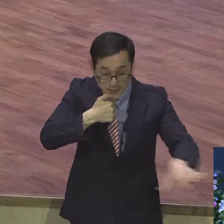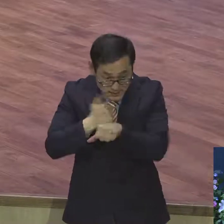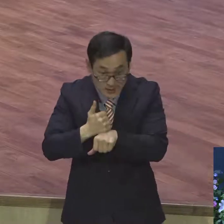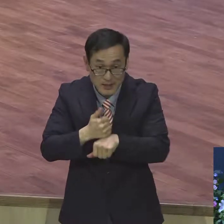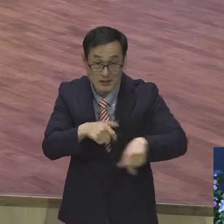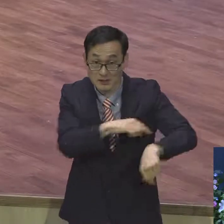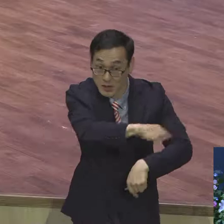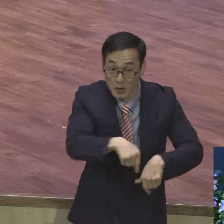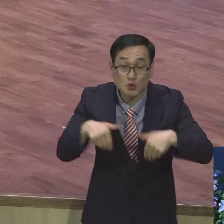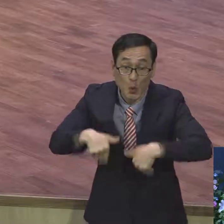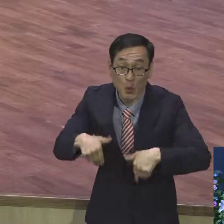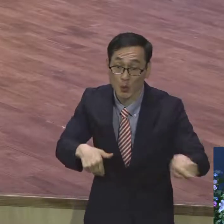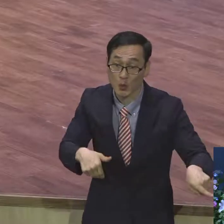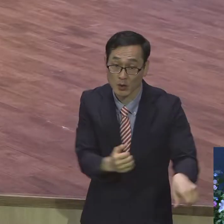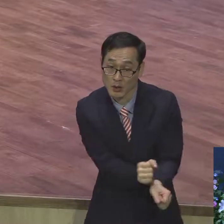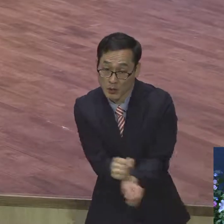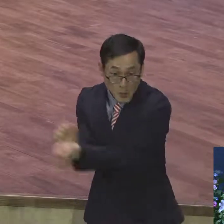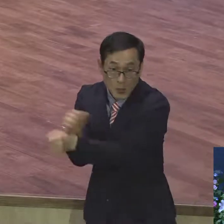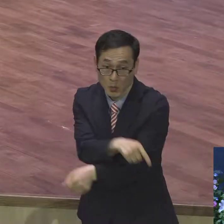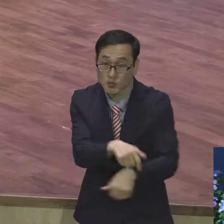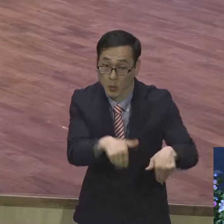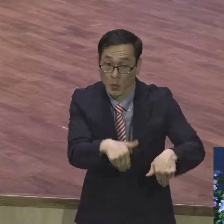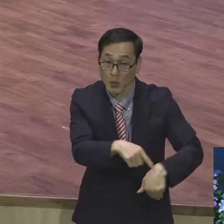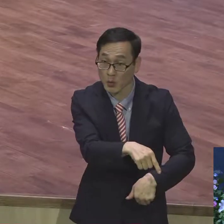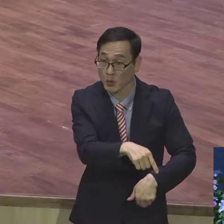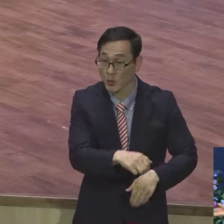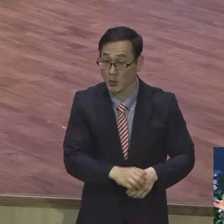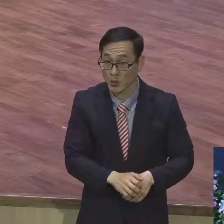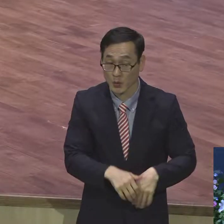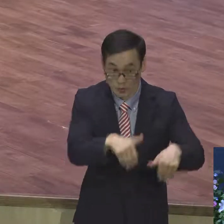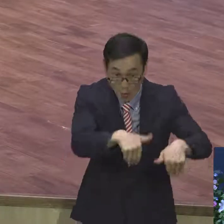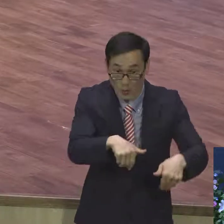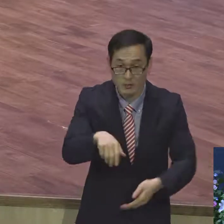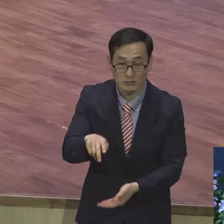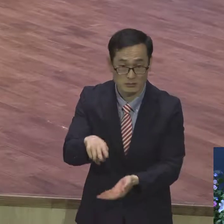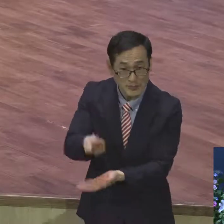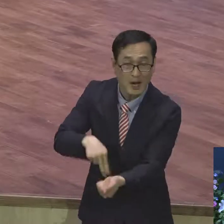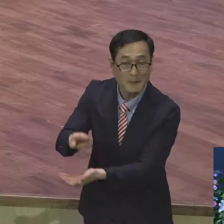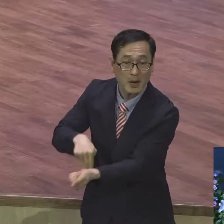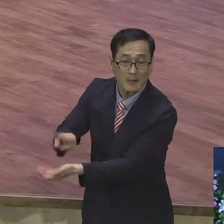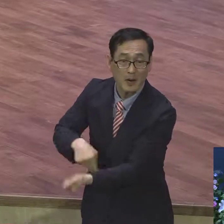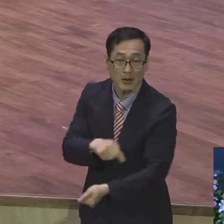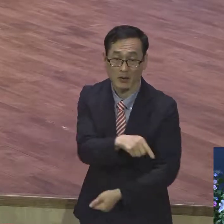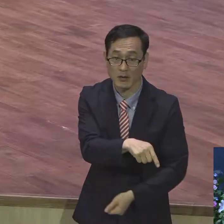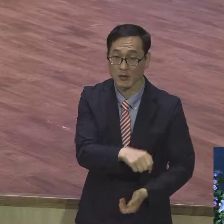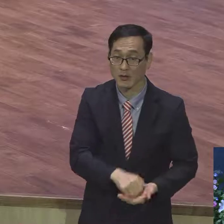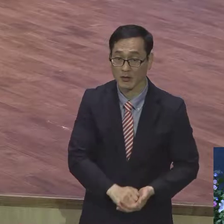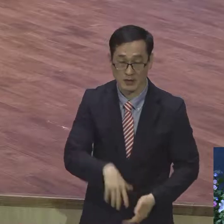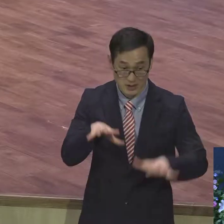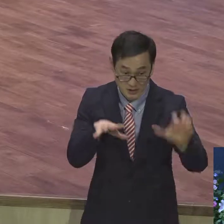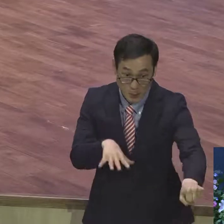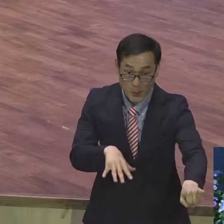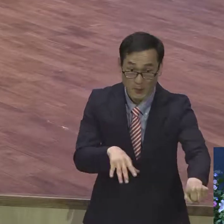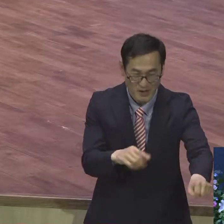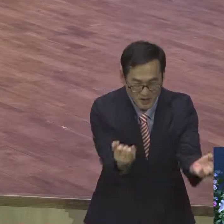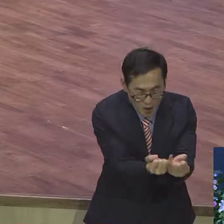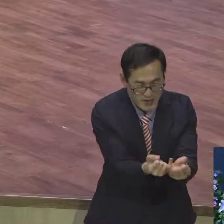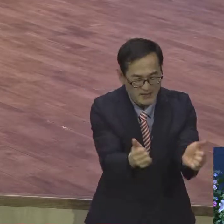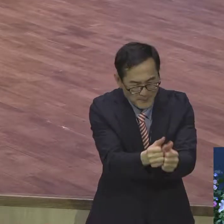포로. 종이 되어온다. 노예로 삼아 버리지 팔아 버리지 그냥. 자 정복하면 그게 여자고 남자고 아들 찾아서